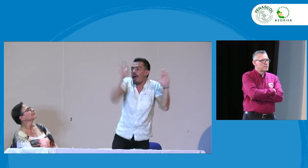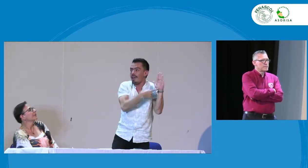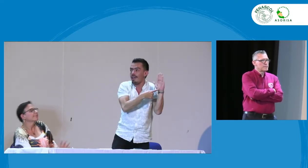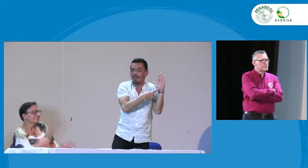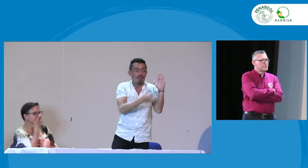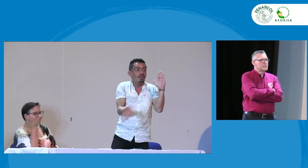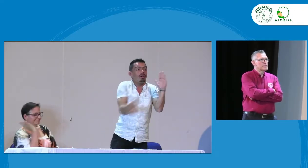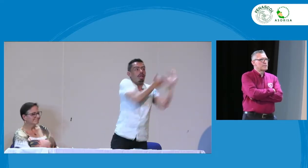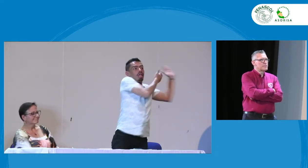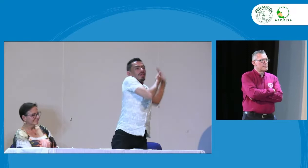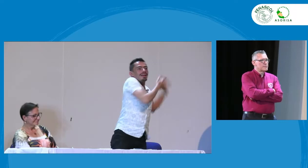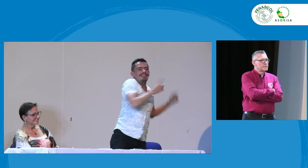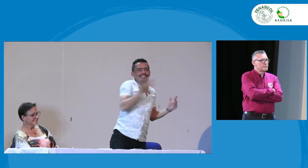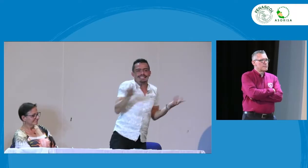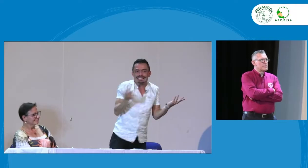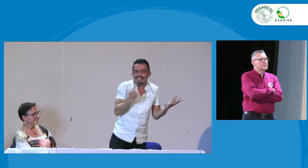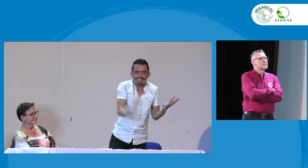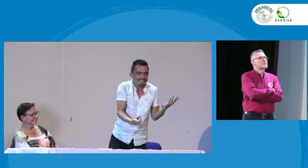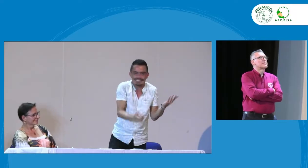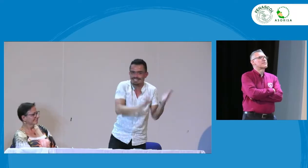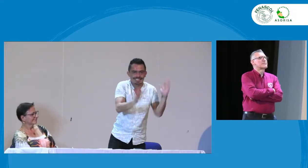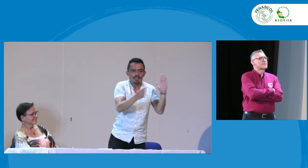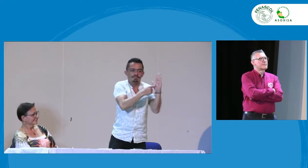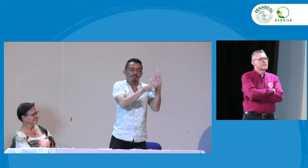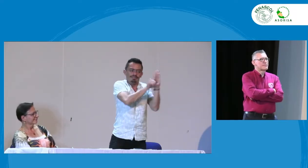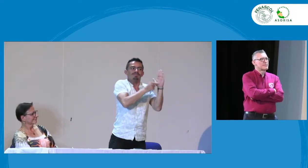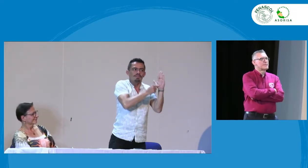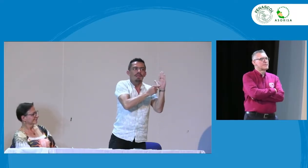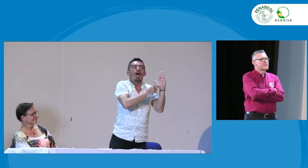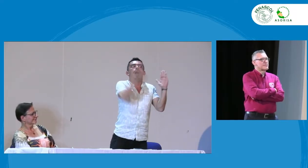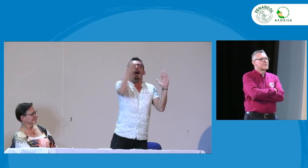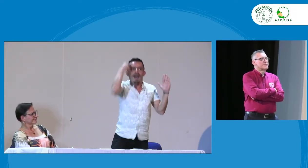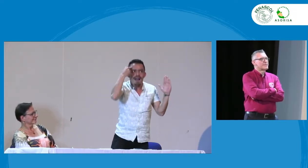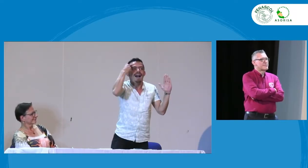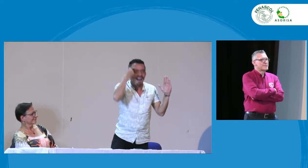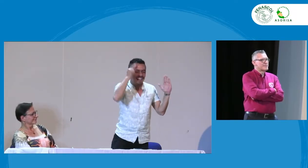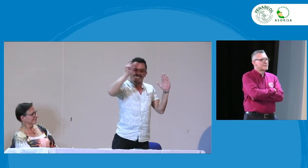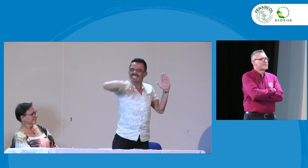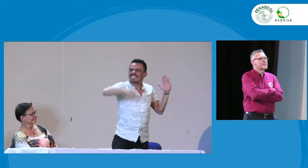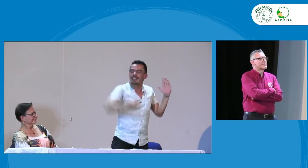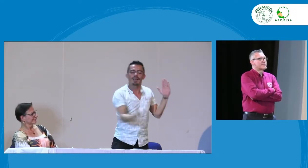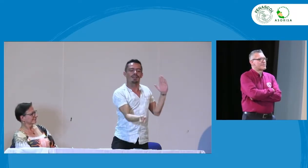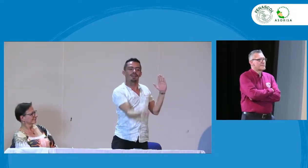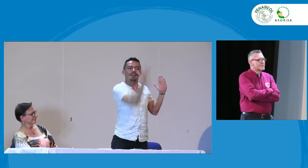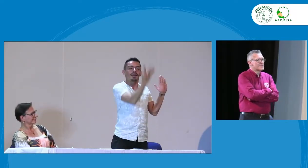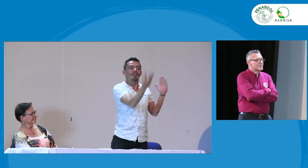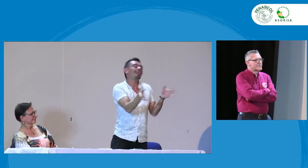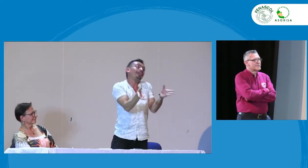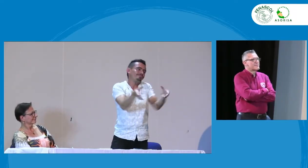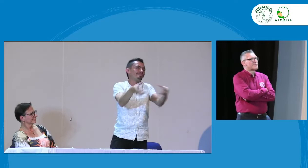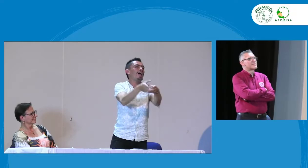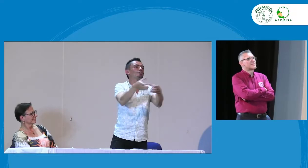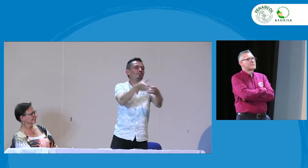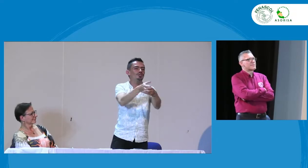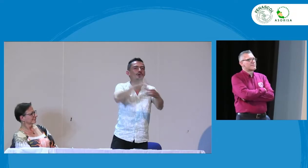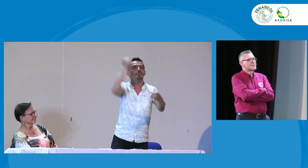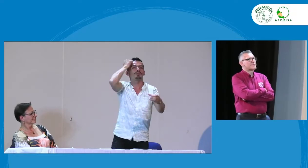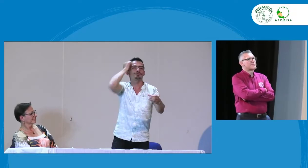el decreto es una ley y en efecto una ley pues es un documento sí pero es importante que empezamos a entender